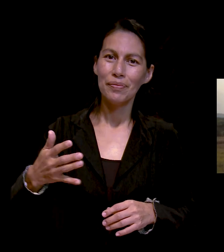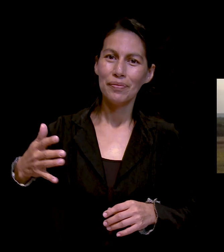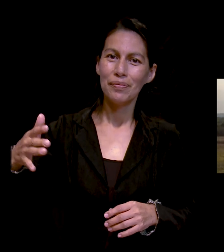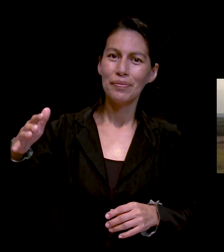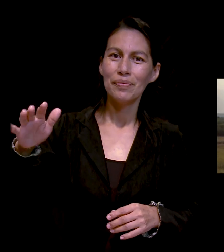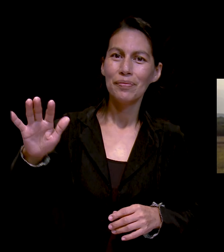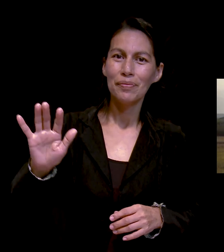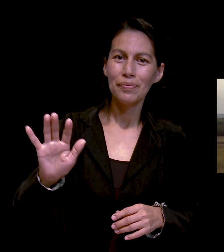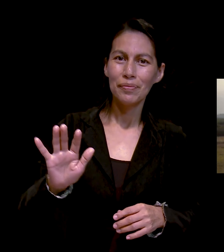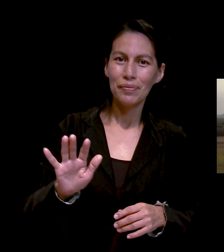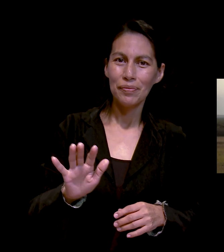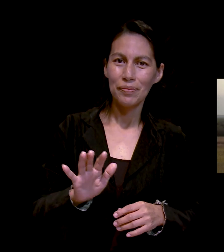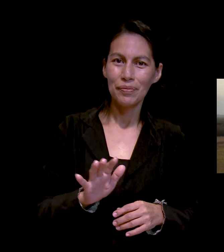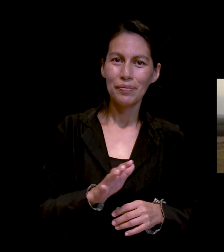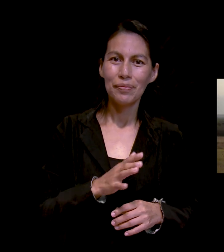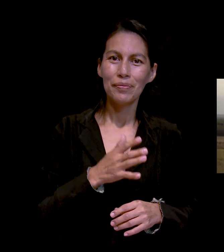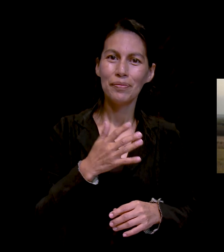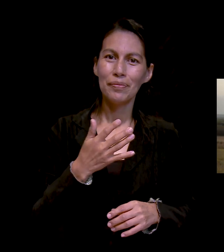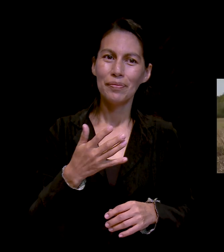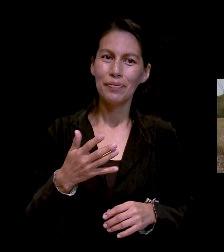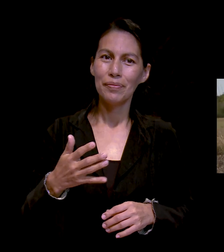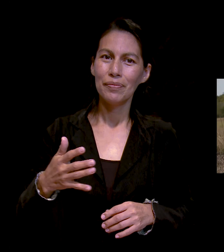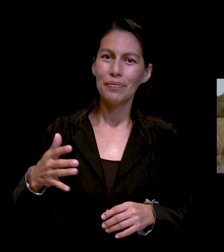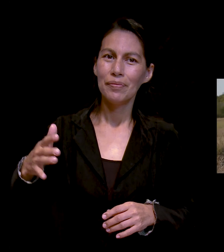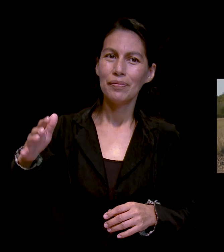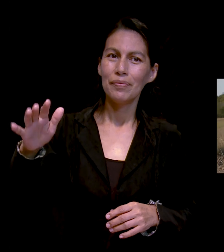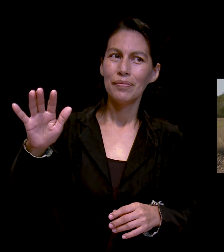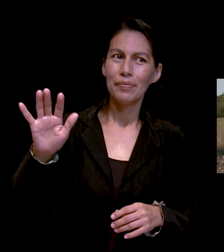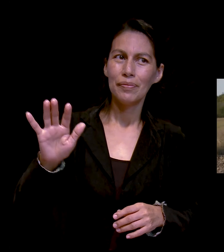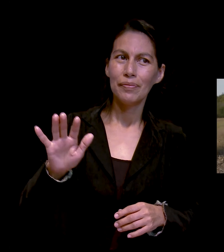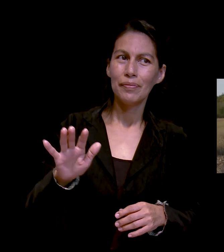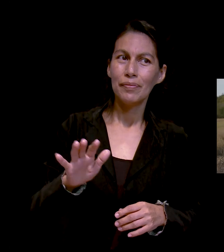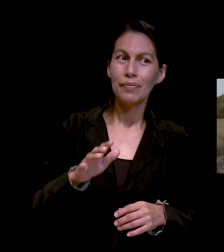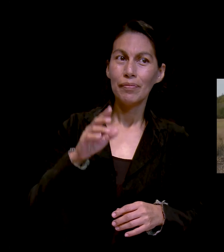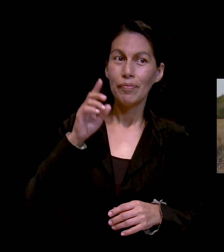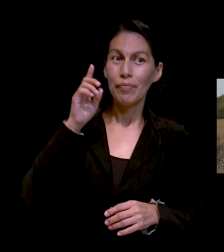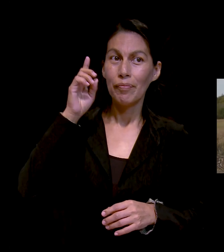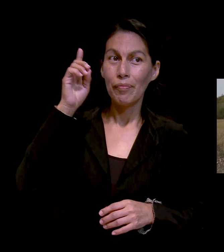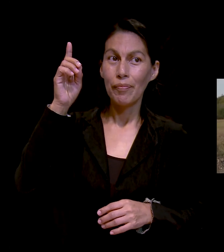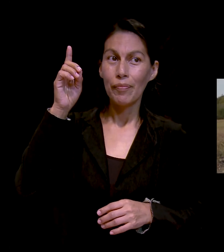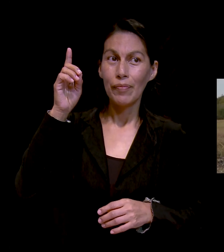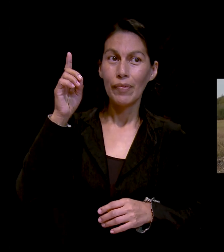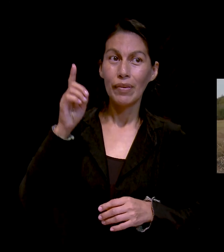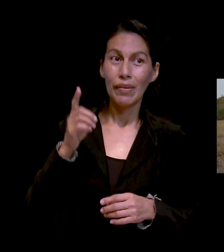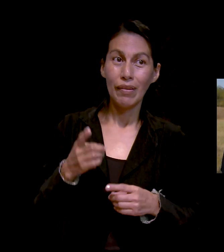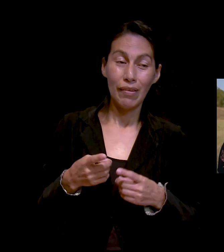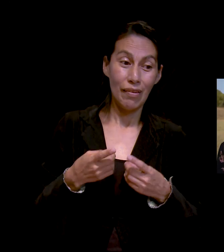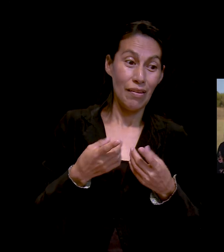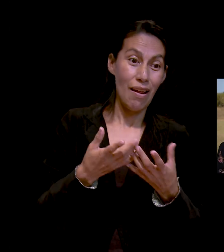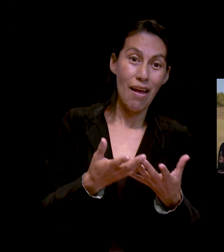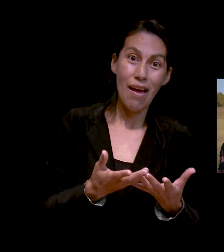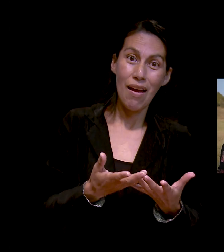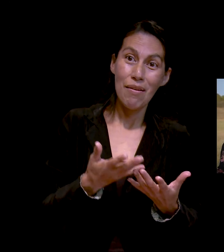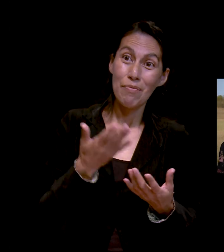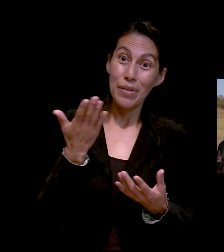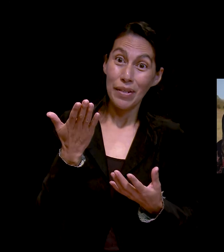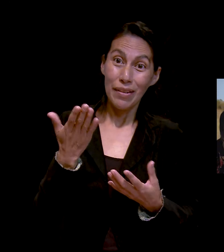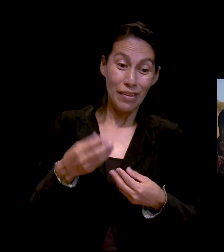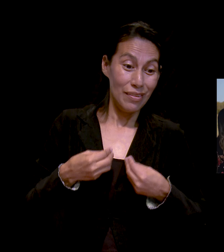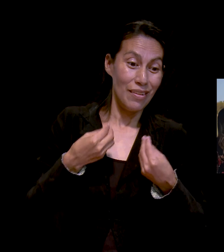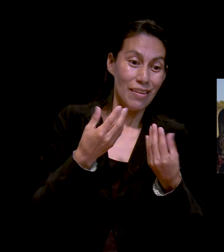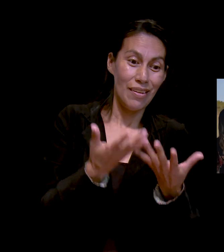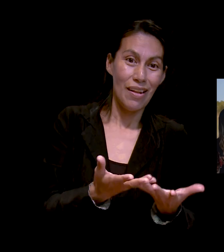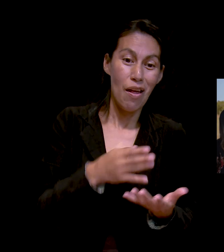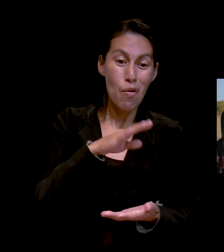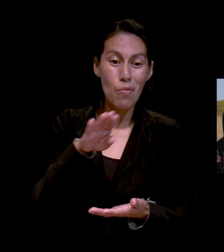Pide y se te dará, si buscas, hallaréis. Y si llamas, se te